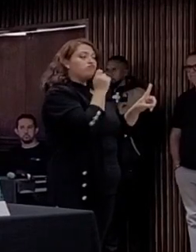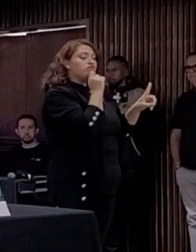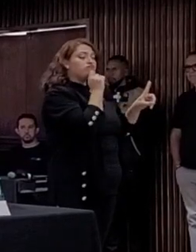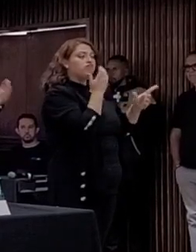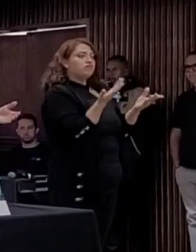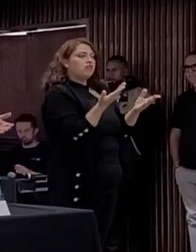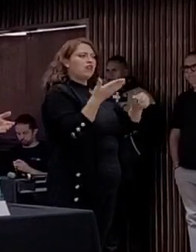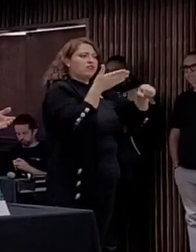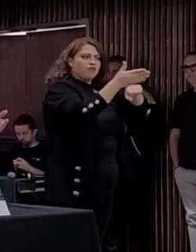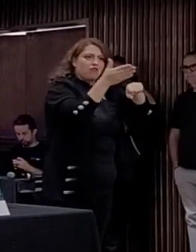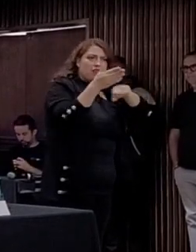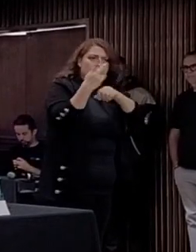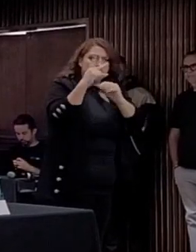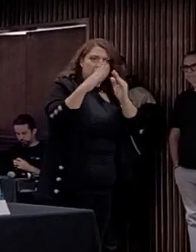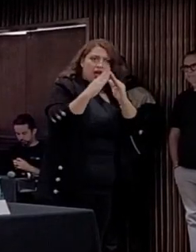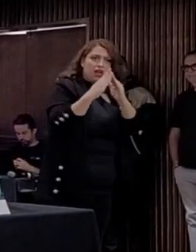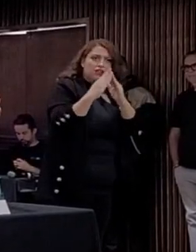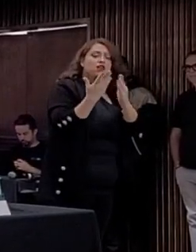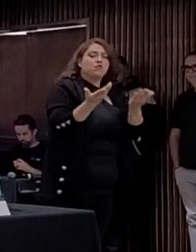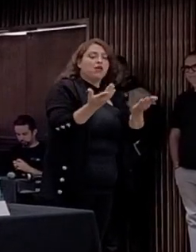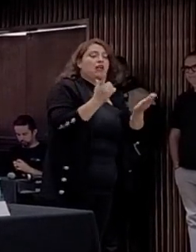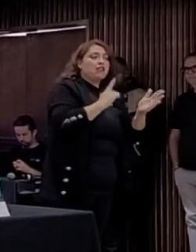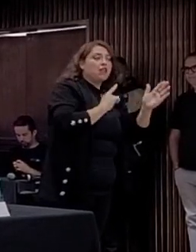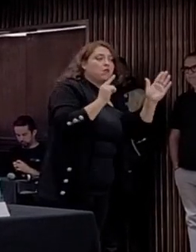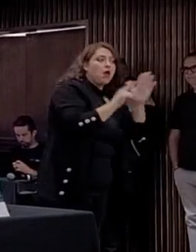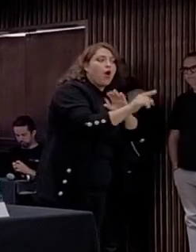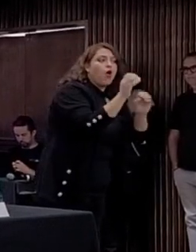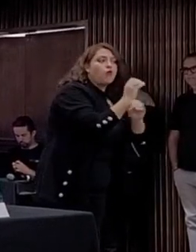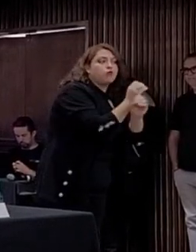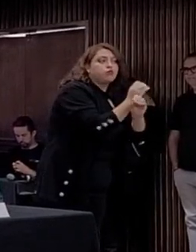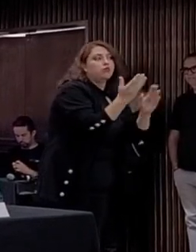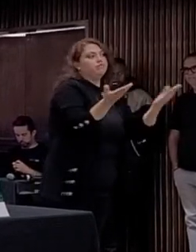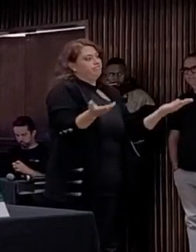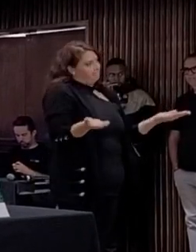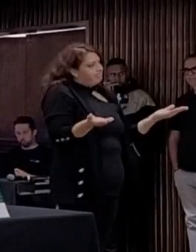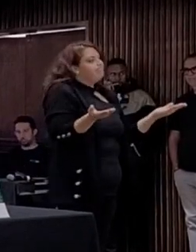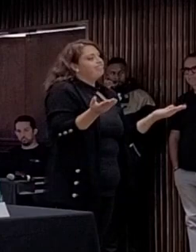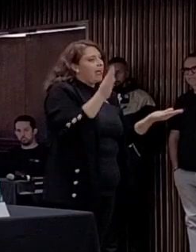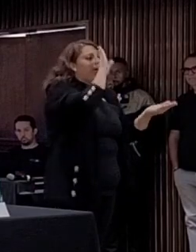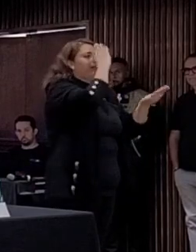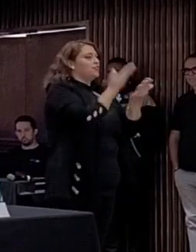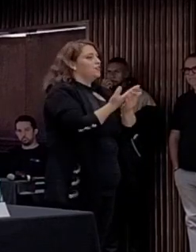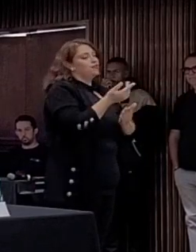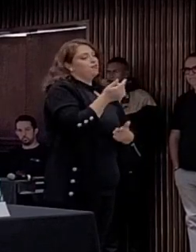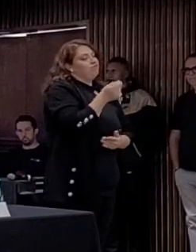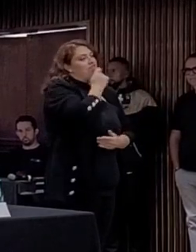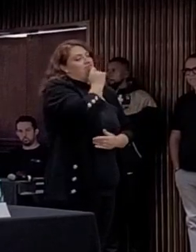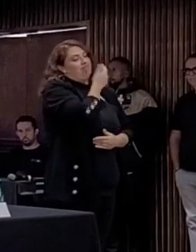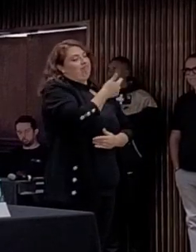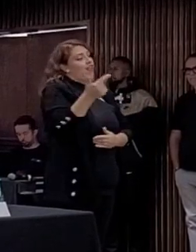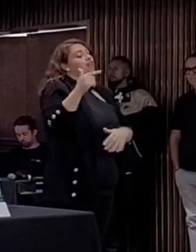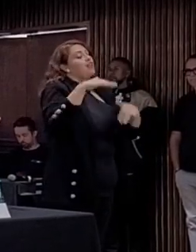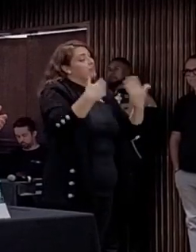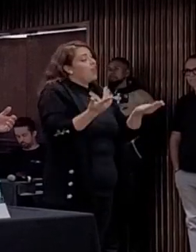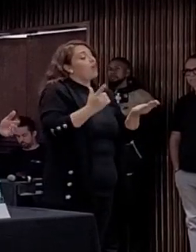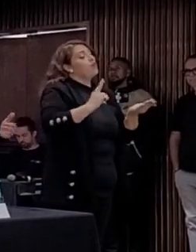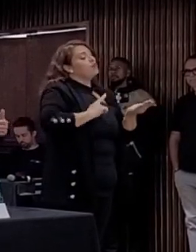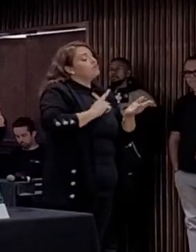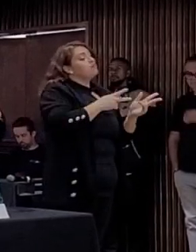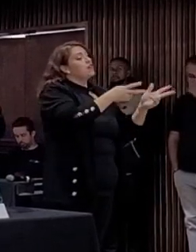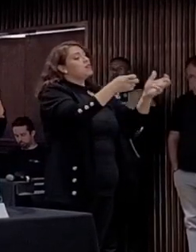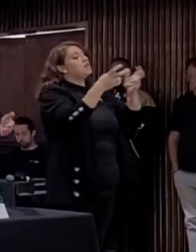Não sei se foi na casa de vocês também, se eles tiveram essa pergunta ou não tiveram. Eu acredito que não. E aí a gente vê os números muito,